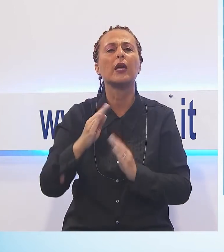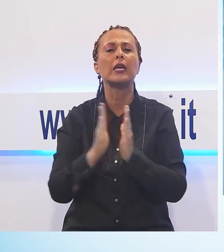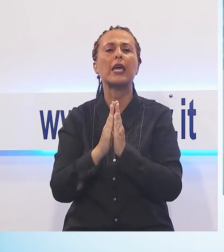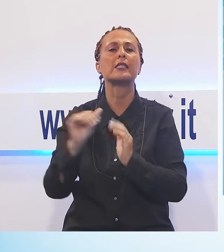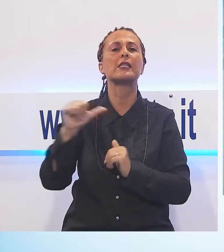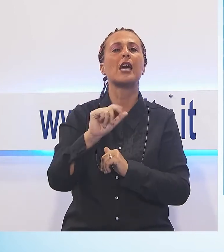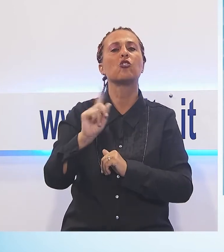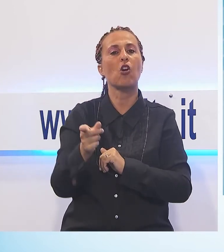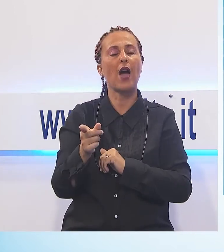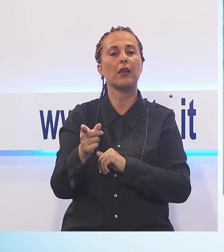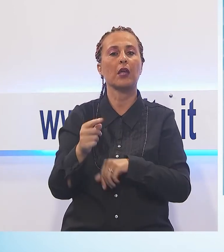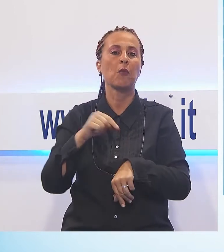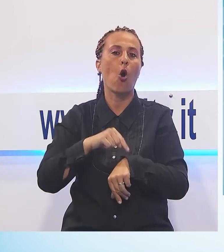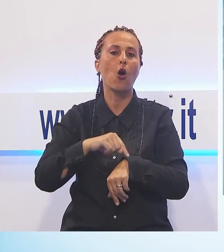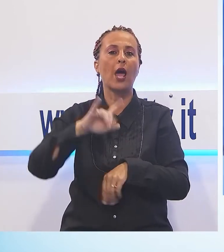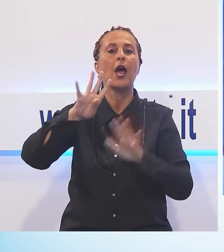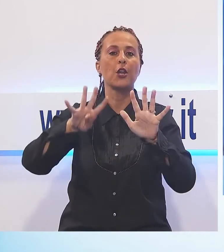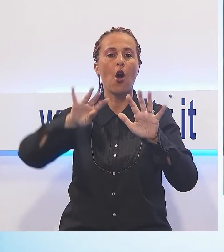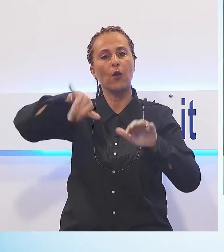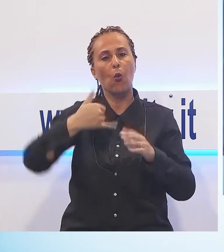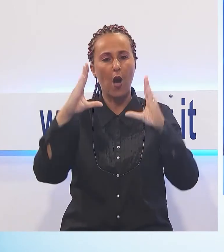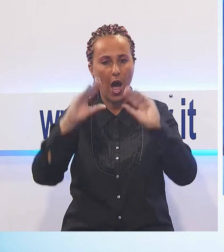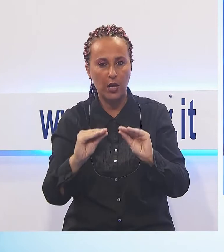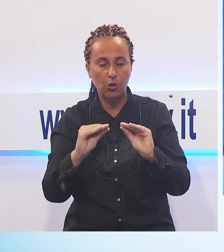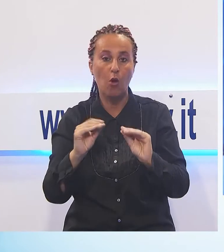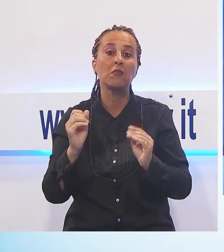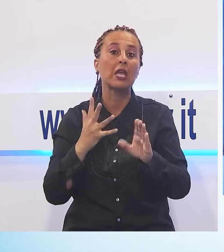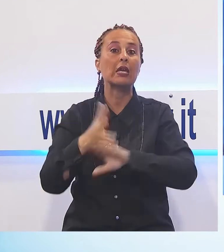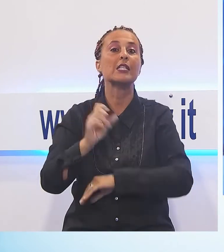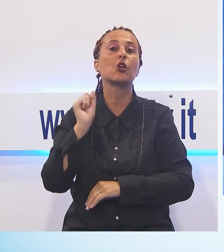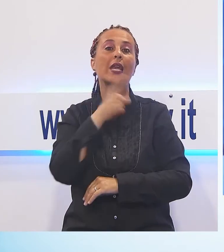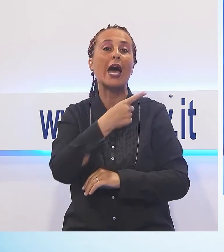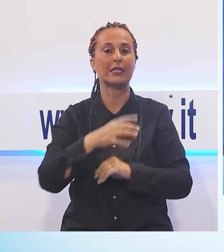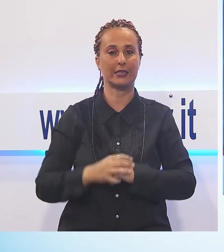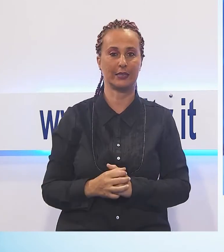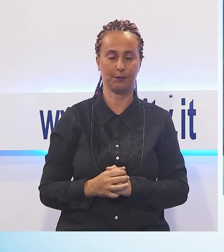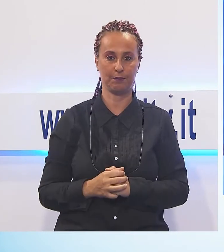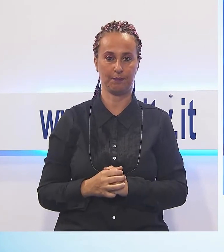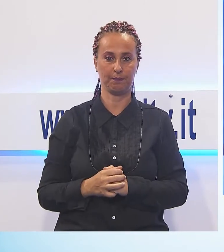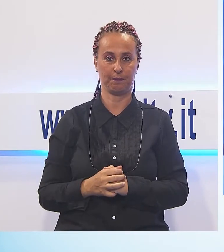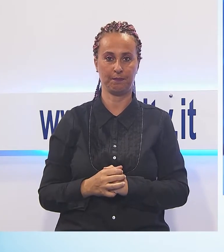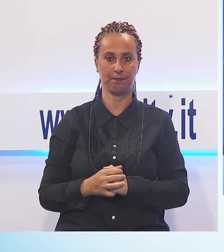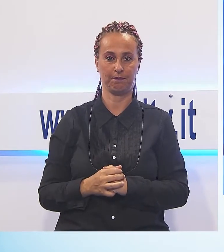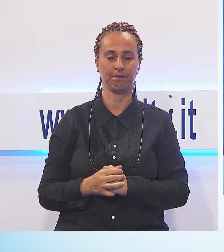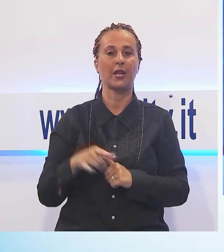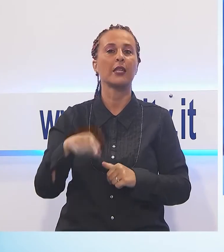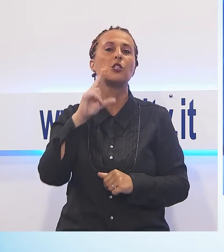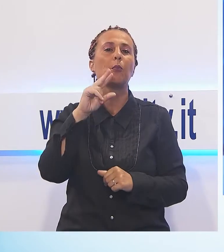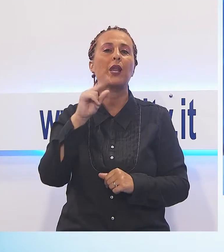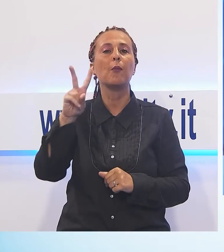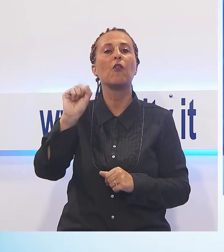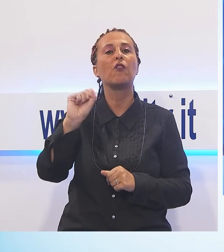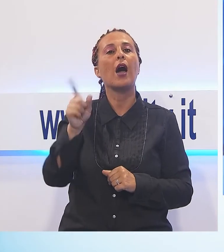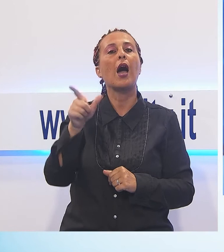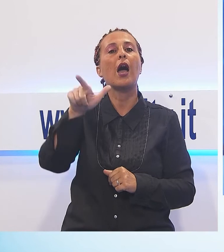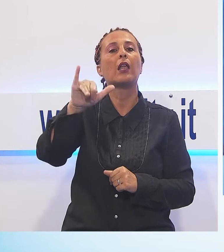.15 e saranno ad ingresso gratuito. Andiamo in alta Garfagnana. Vagli, dice un noto spot che va in onda anche sulla nostra emittente.